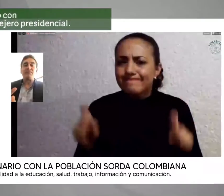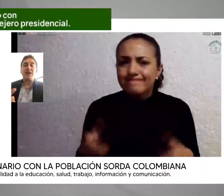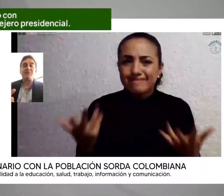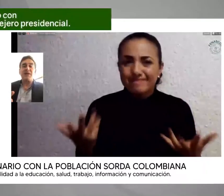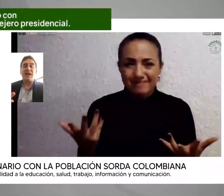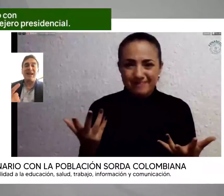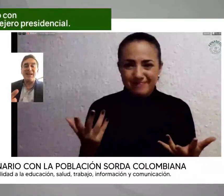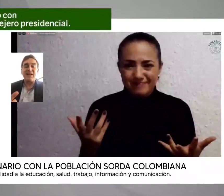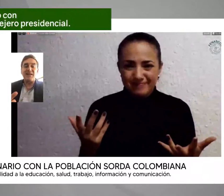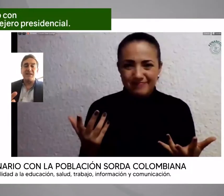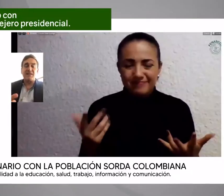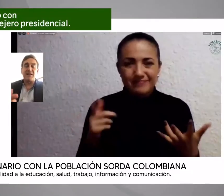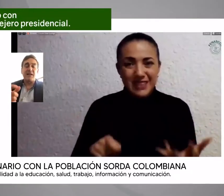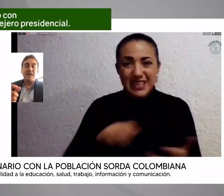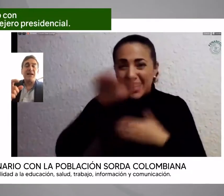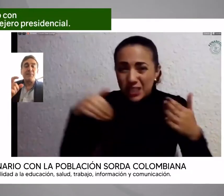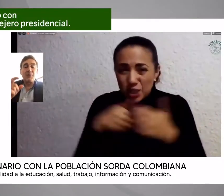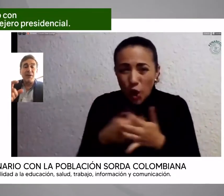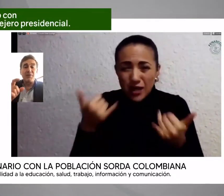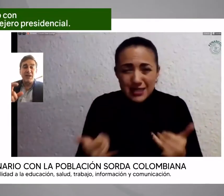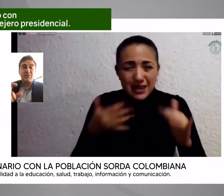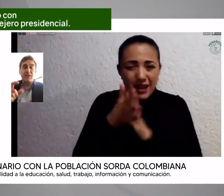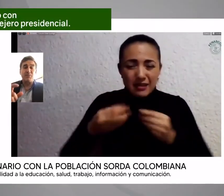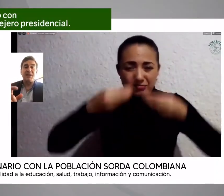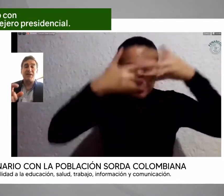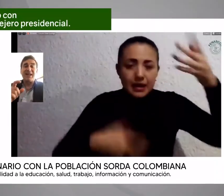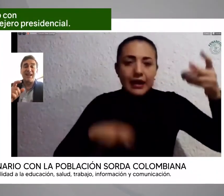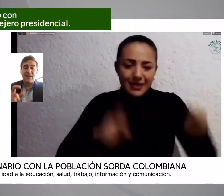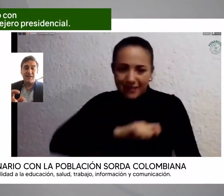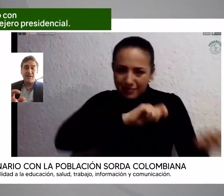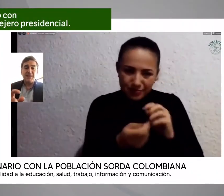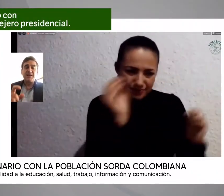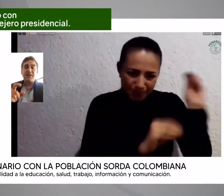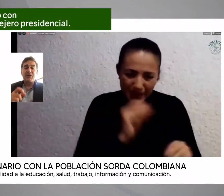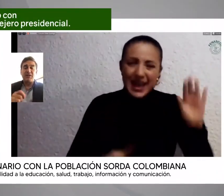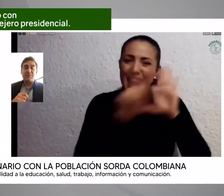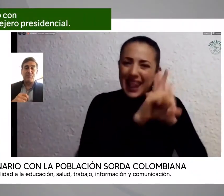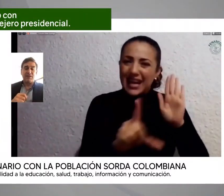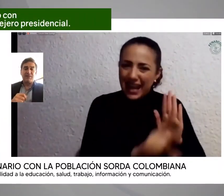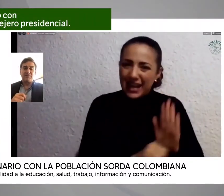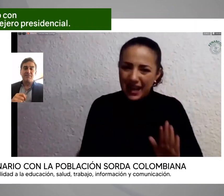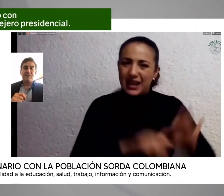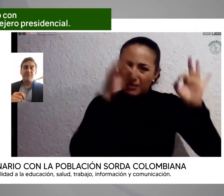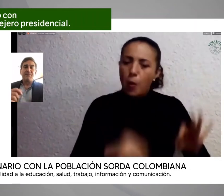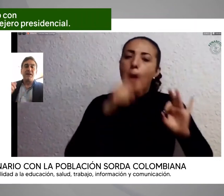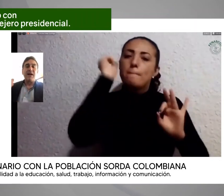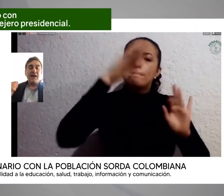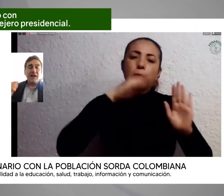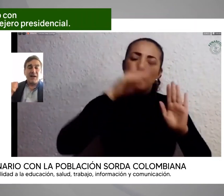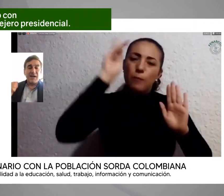También es muy importante que esta información que hemos desplegado se convierta en una ley y que